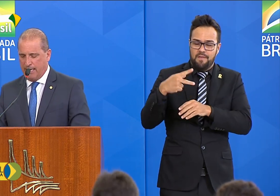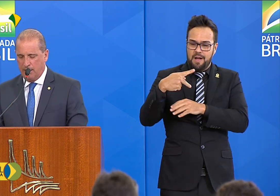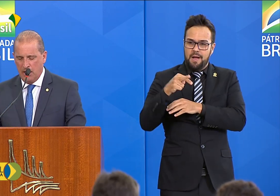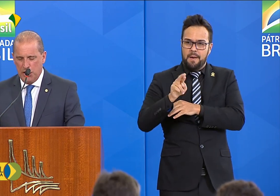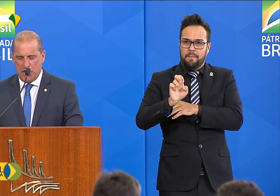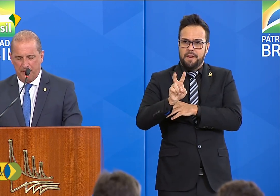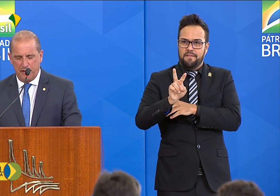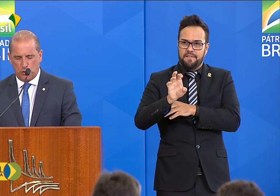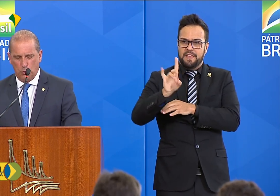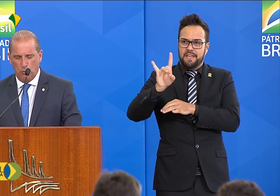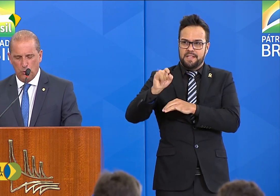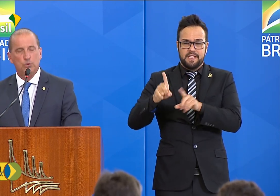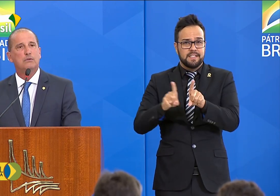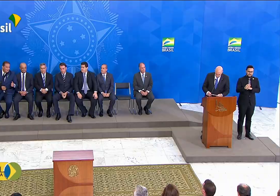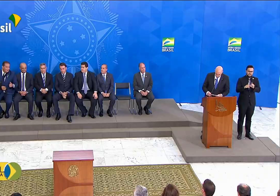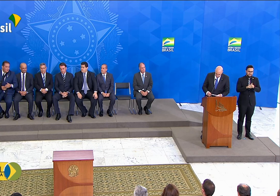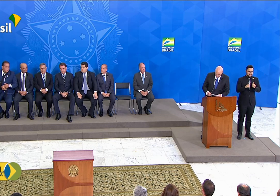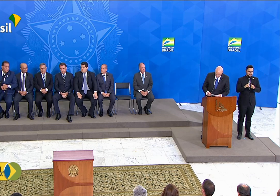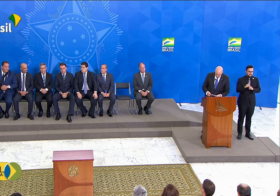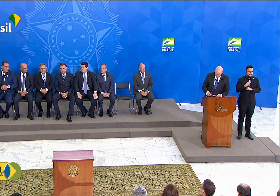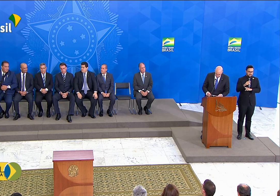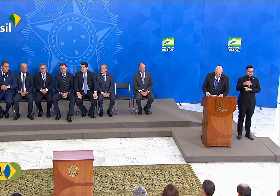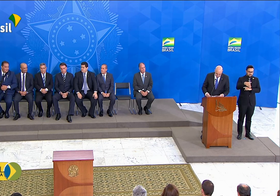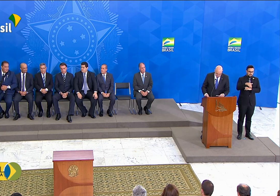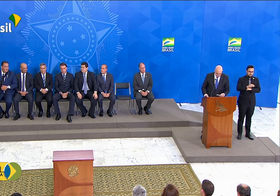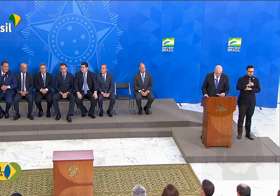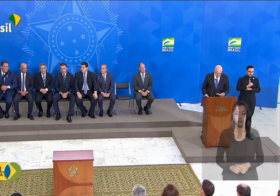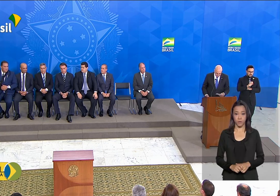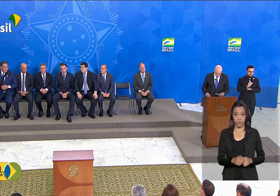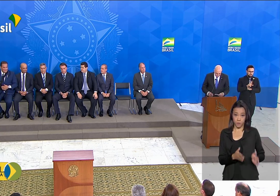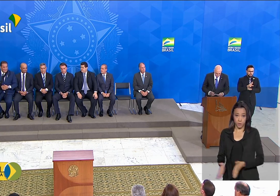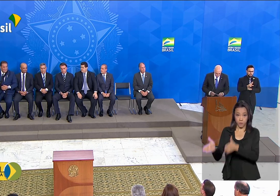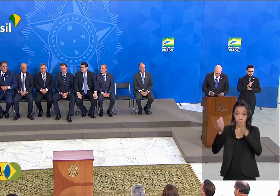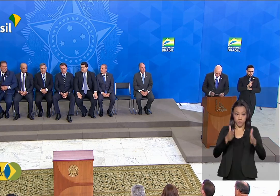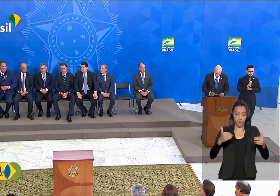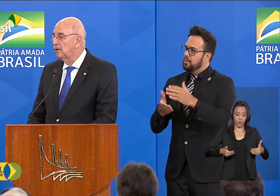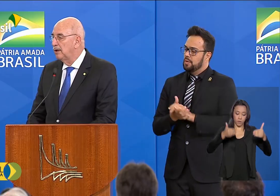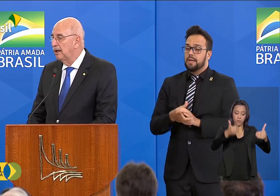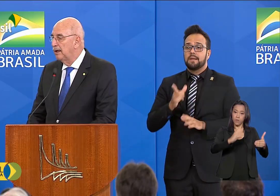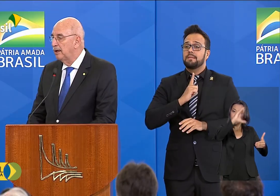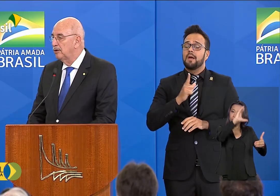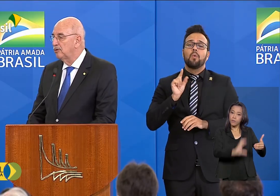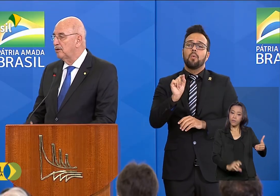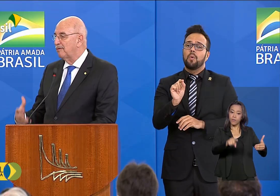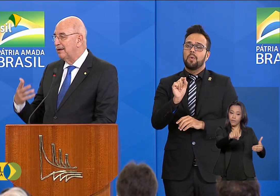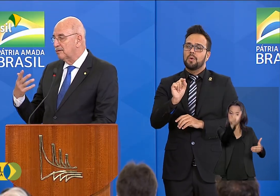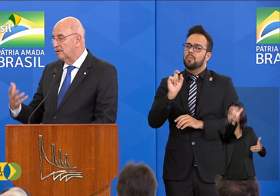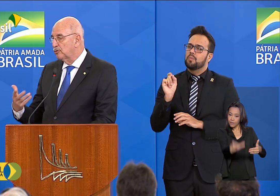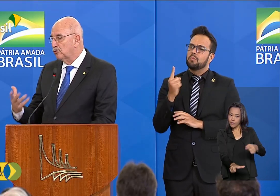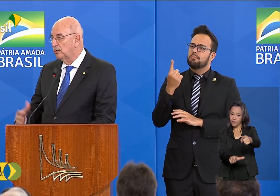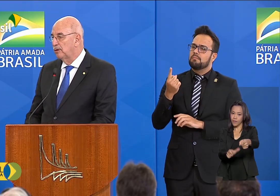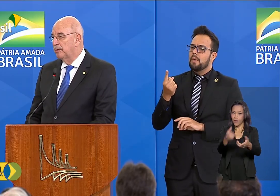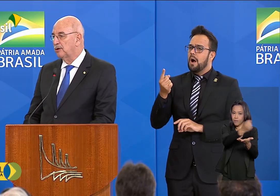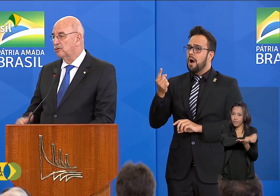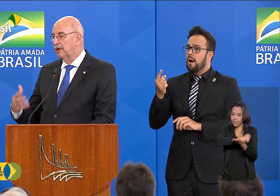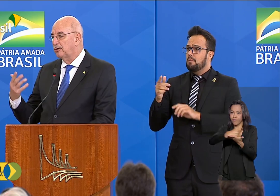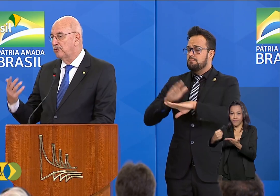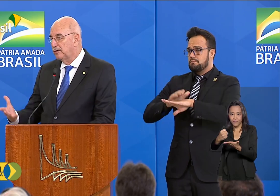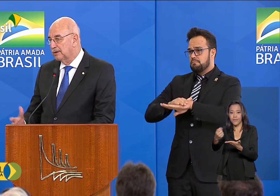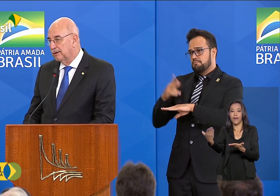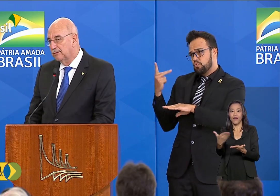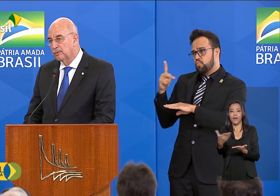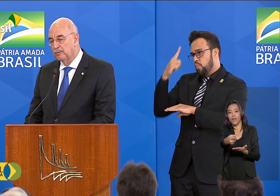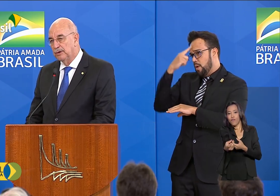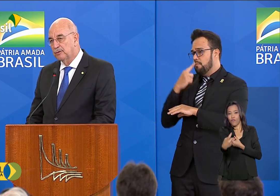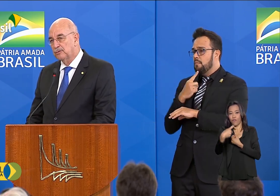fundiária já visto no mundo. A pasta da cidadania estava sob o comando de Osmar Terra, que deixa o governo e volta